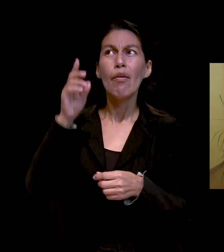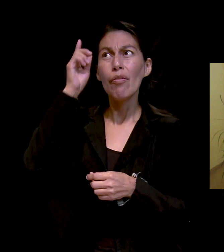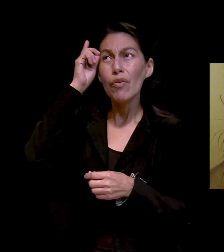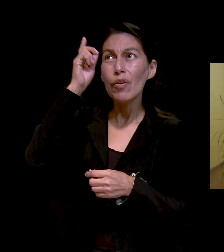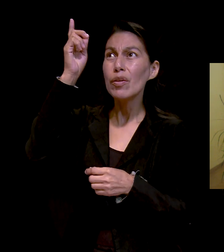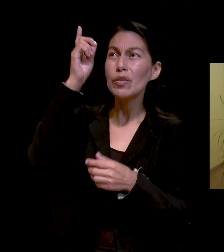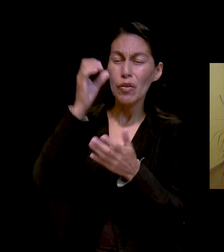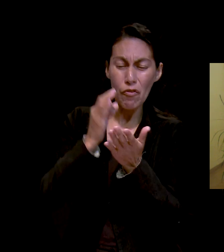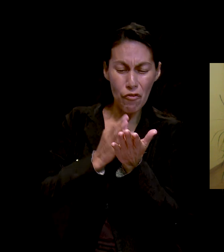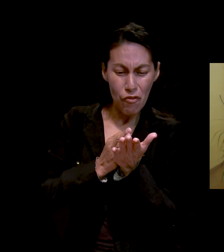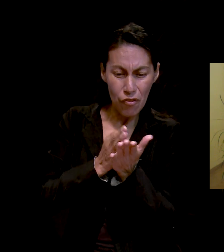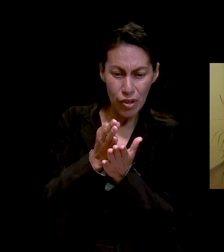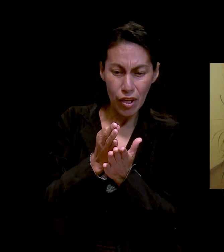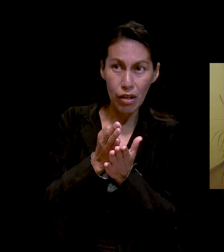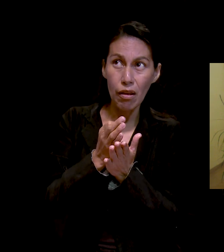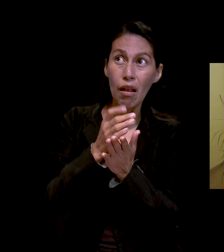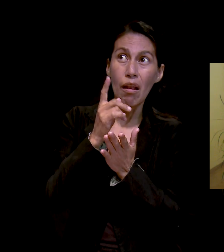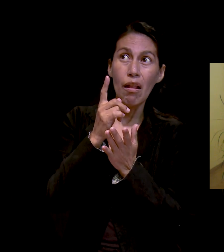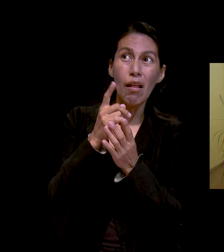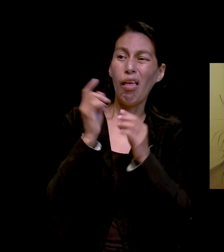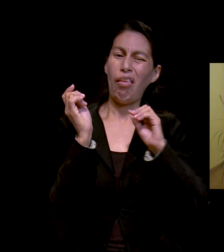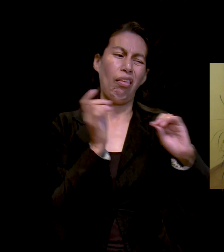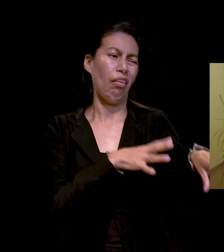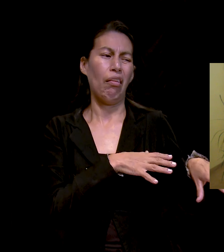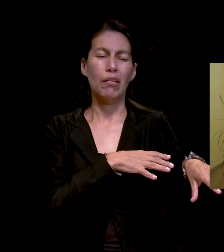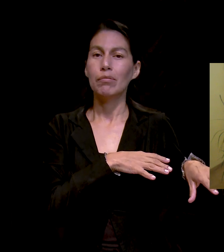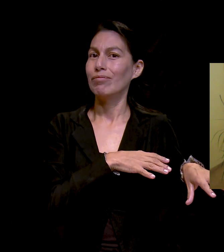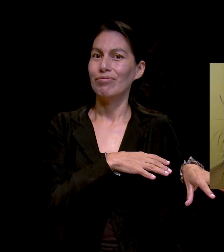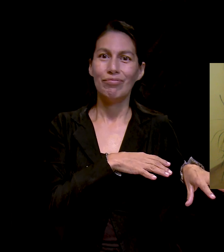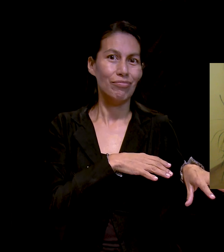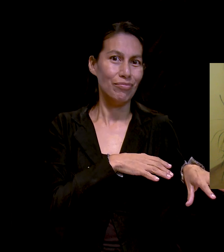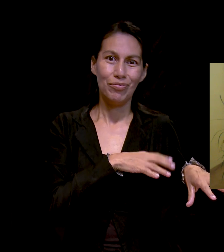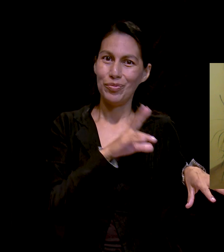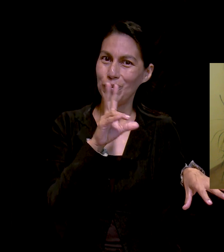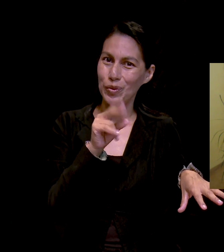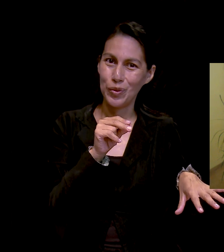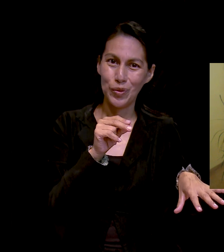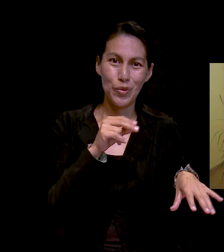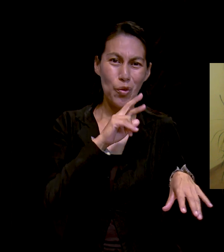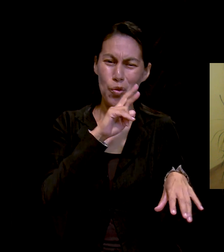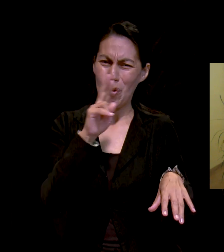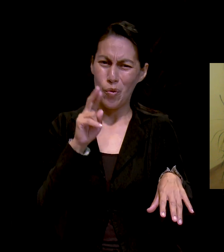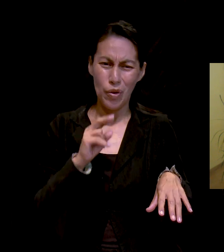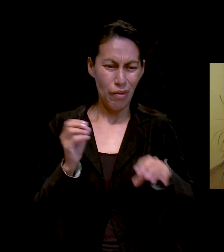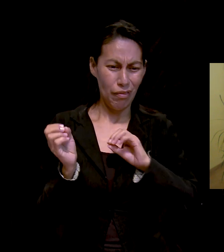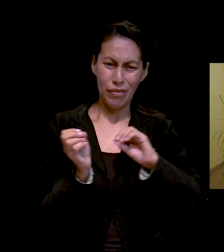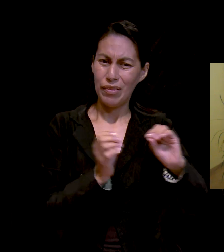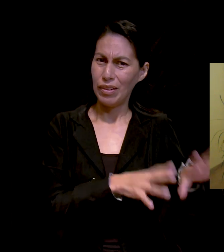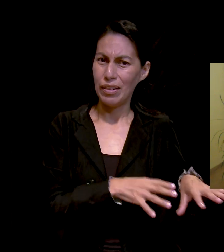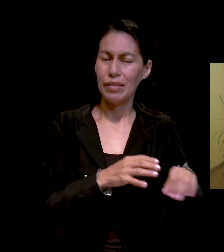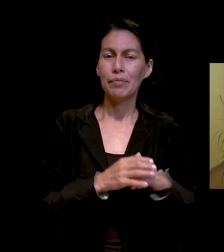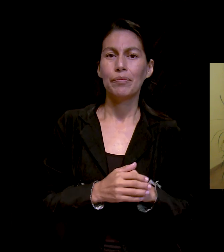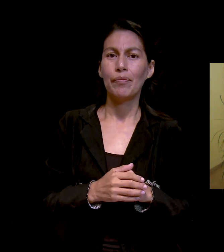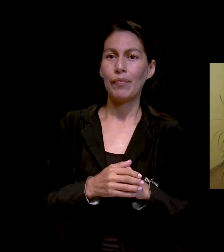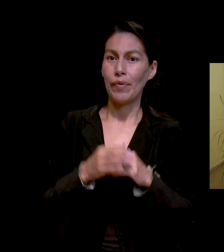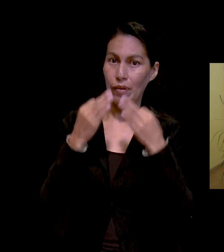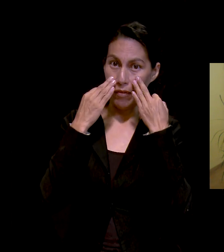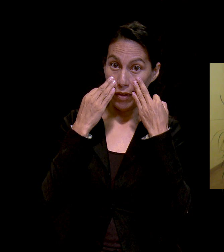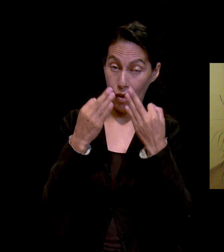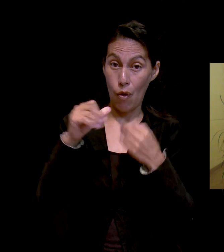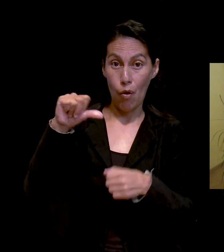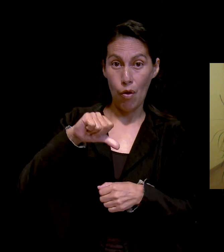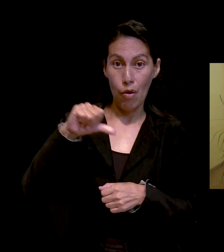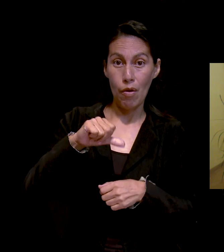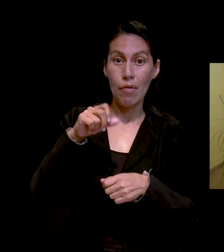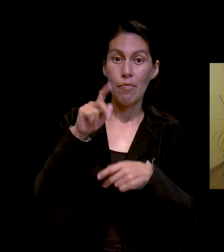fiel, no nos dejará ni nos desamparará. Hoy hablaremos con una profesional que a través